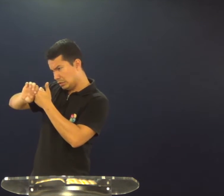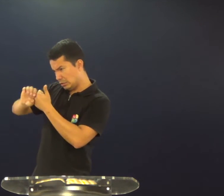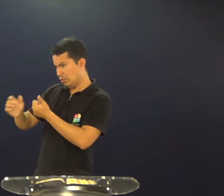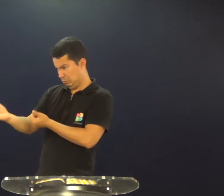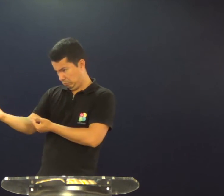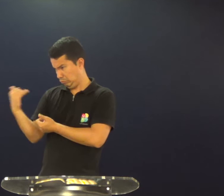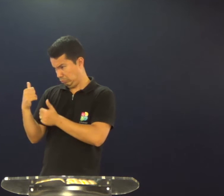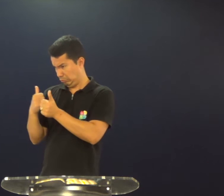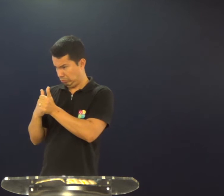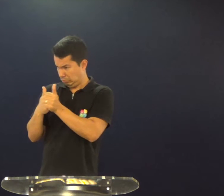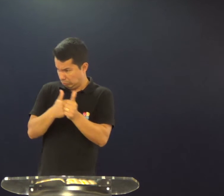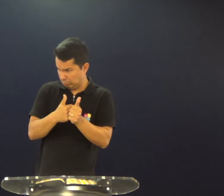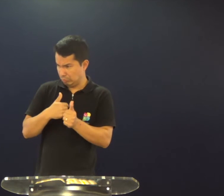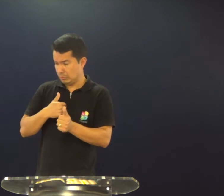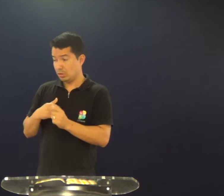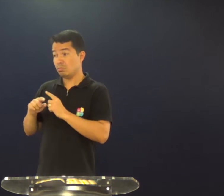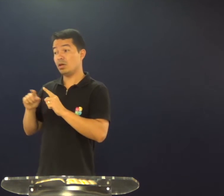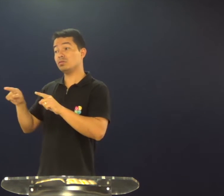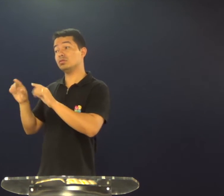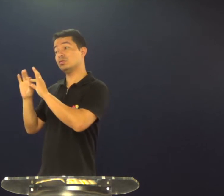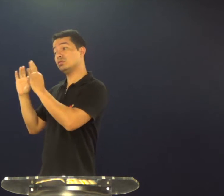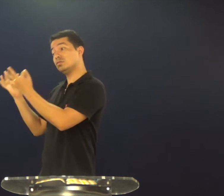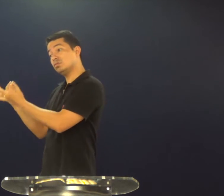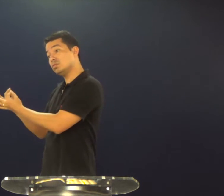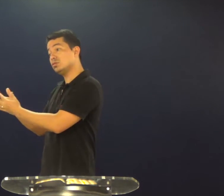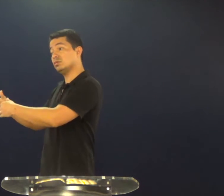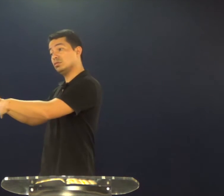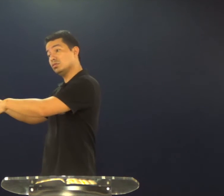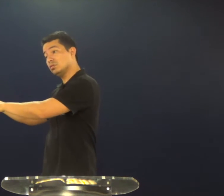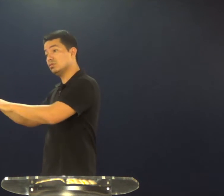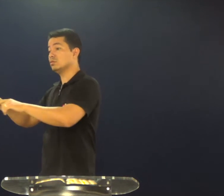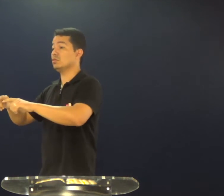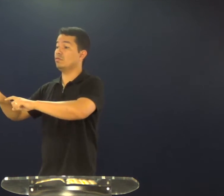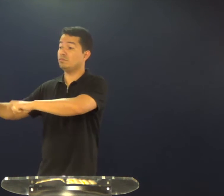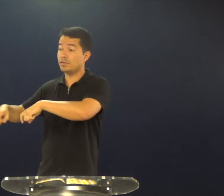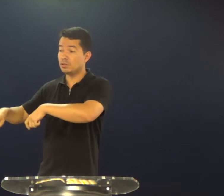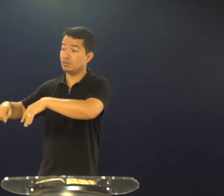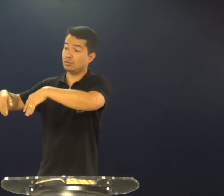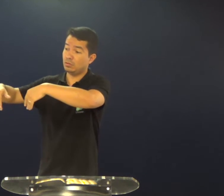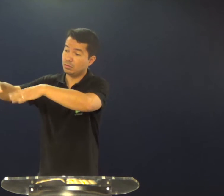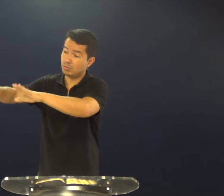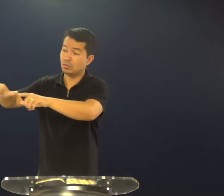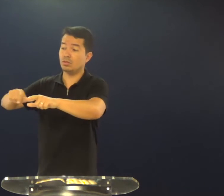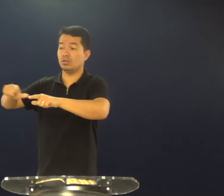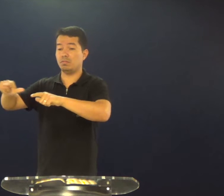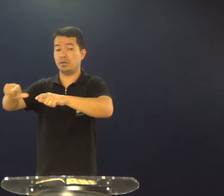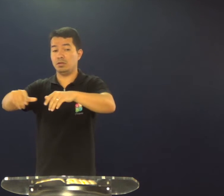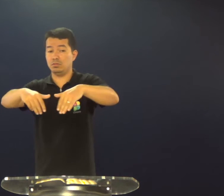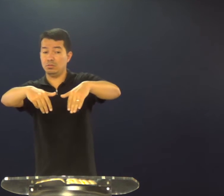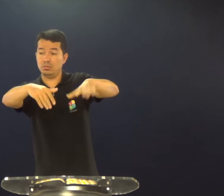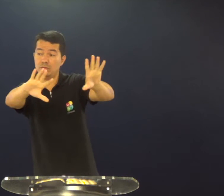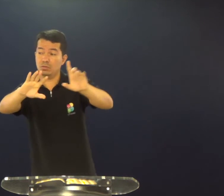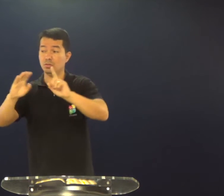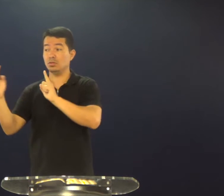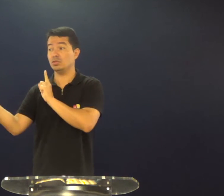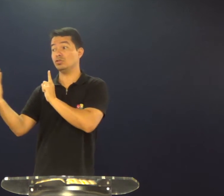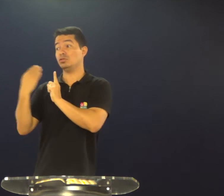foi o seu discípulo, ele era a pessoa que acompanhava